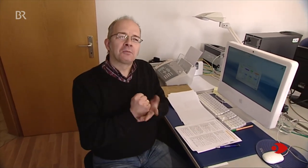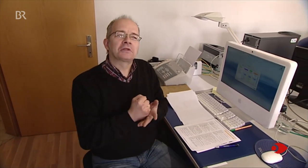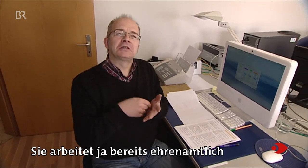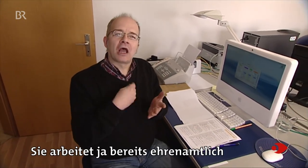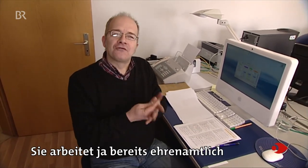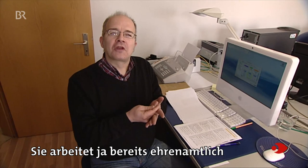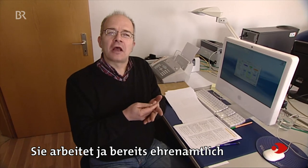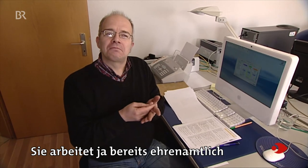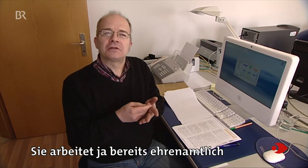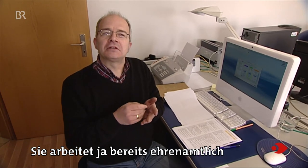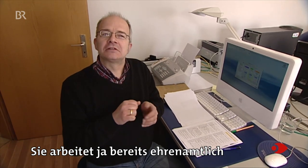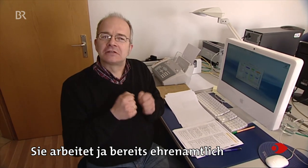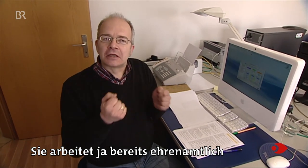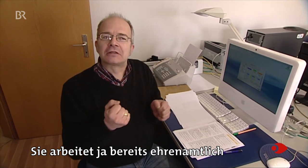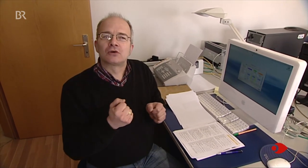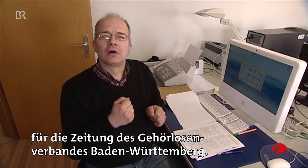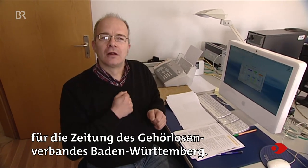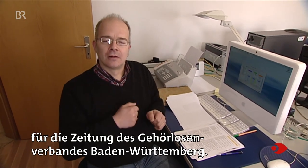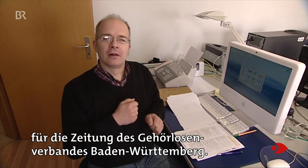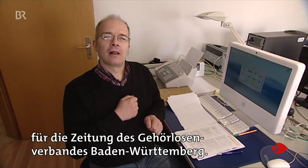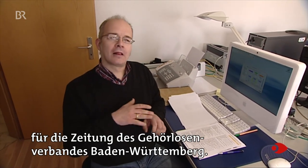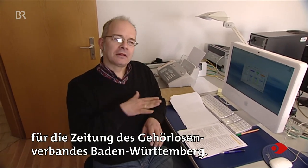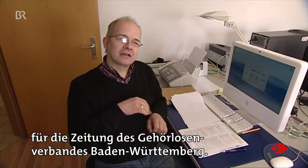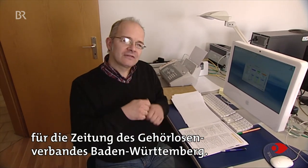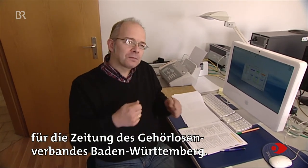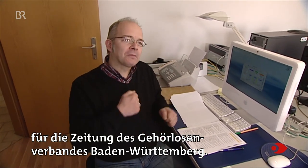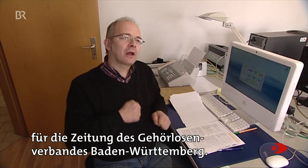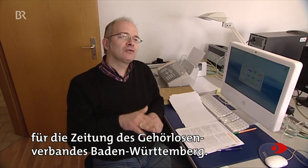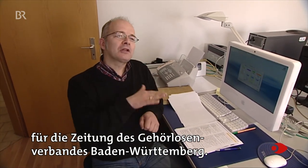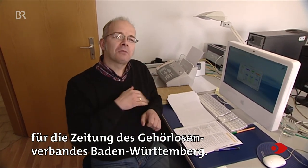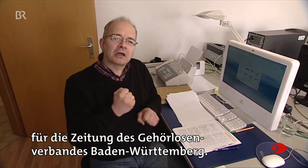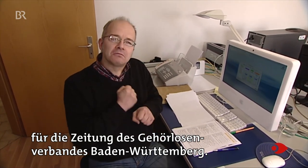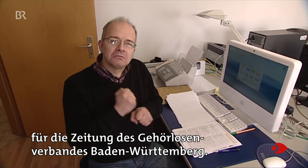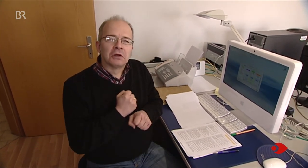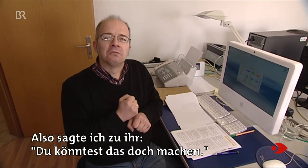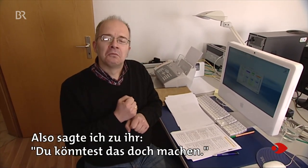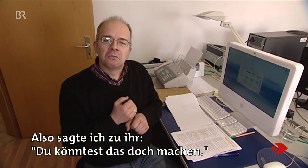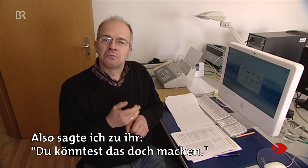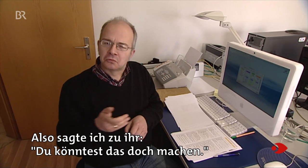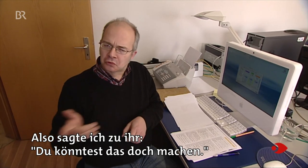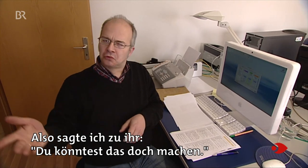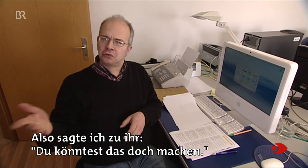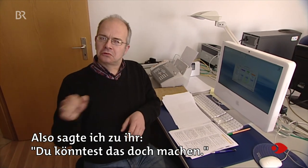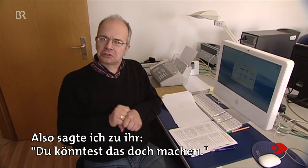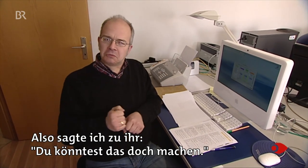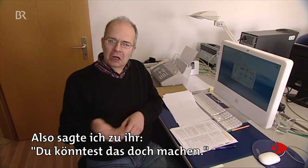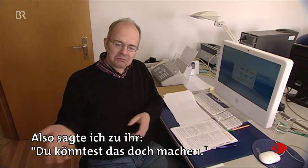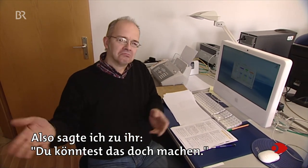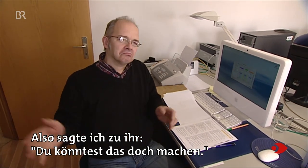Sie arbeitet ja bereits ehrenamtlich für die Zeitung des Gehörlosenverbandes Baden-Württemberg. Also sagte ich zu ihr, du könntest das doch machen.